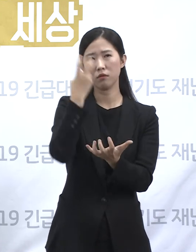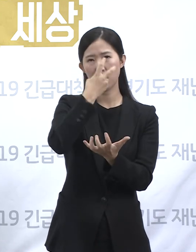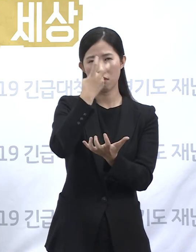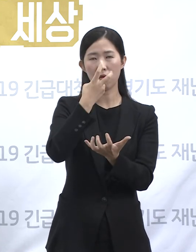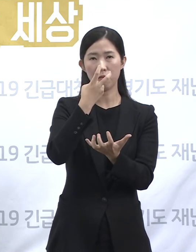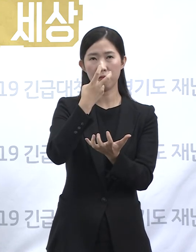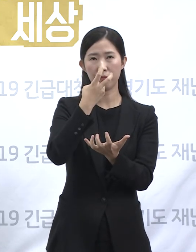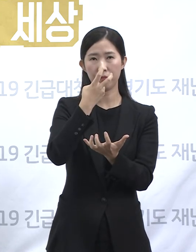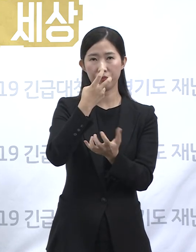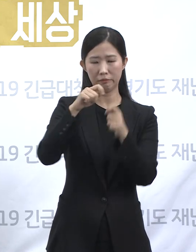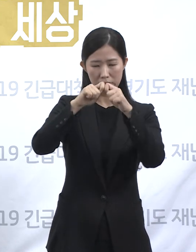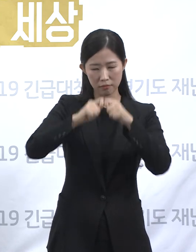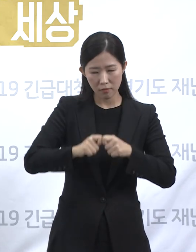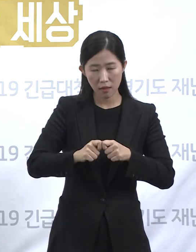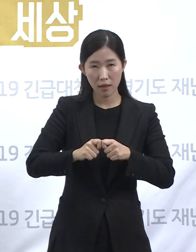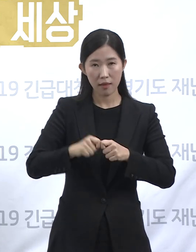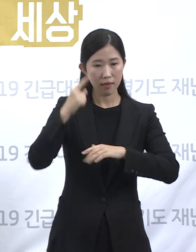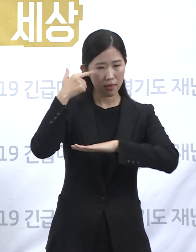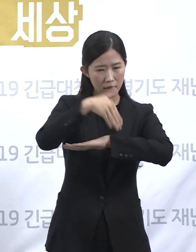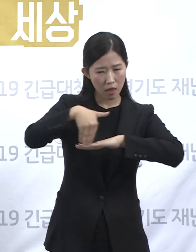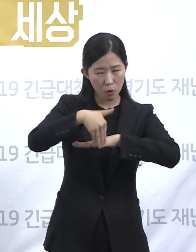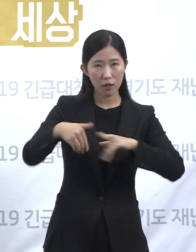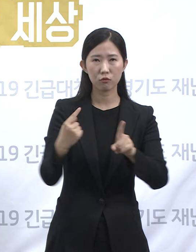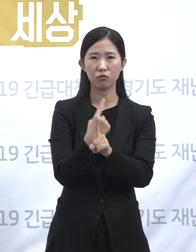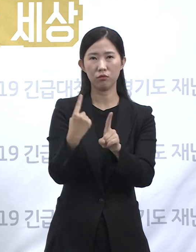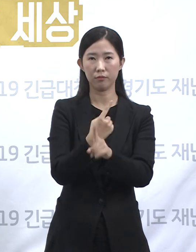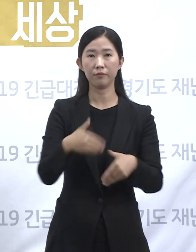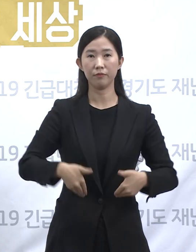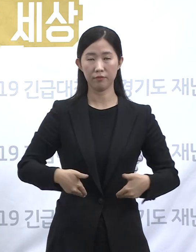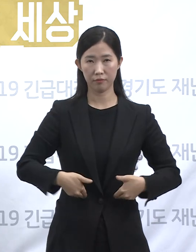전략과 계획을 계속 수정해 가야 할 것입니다.